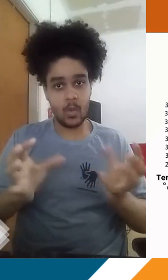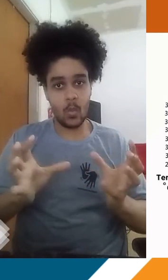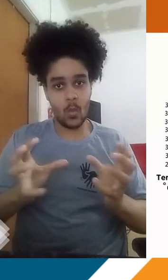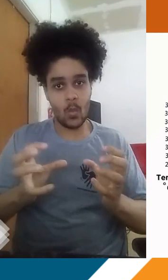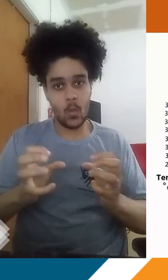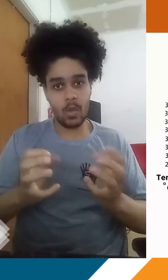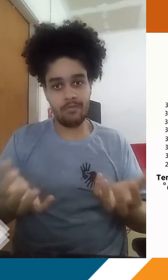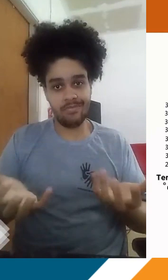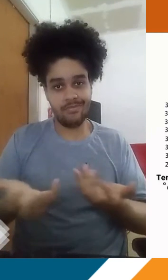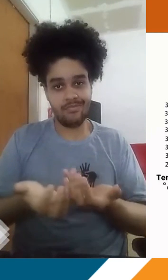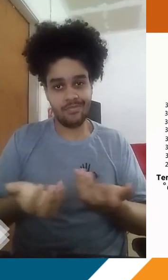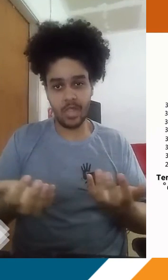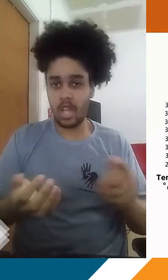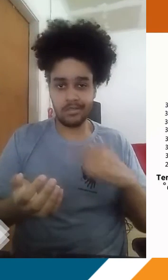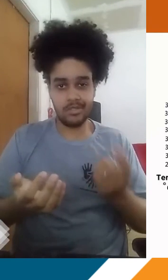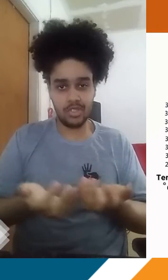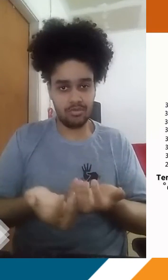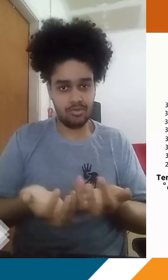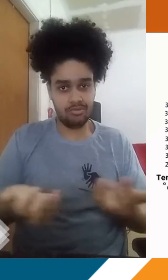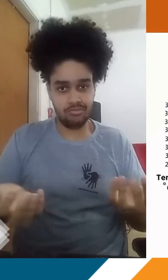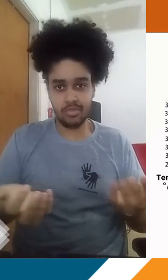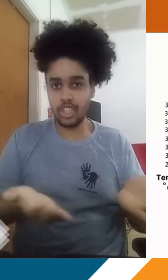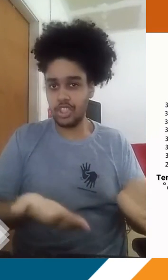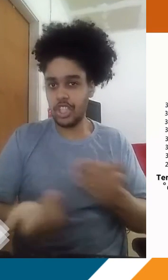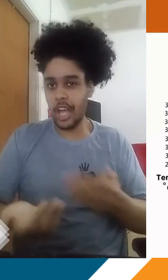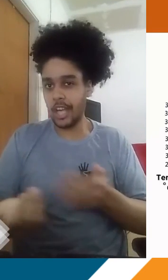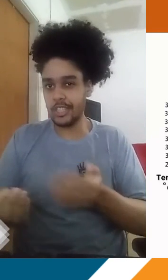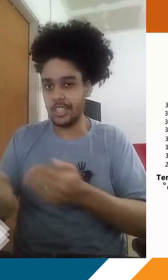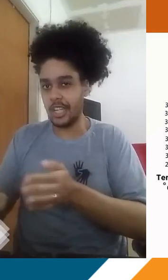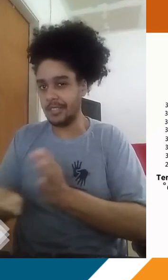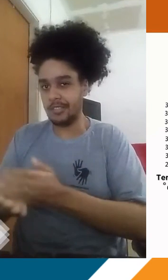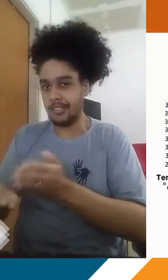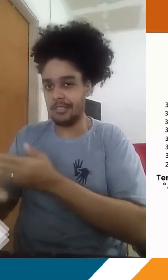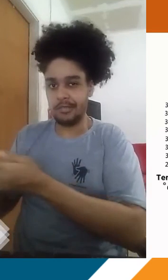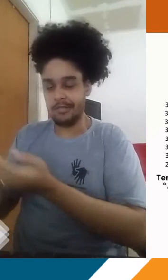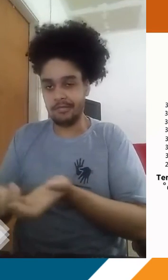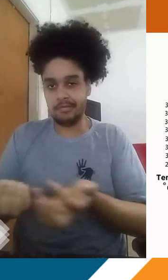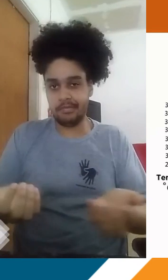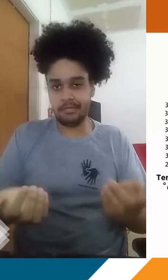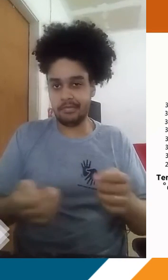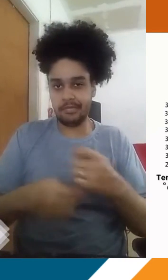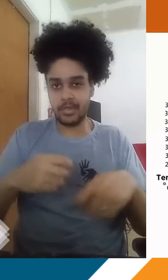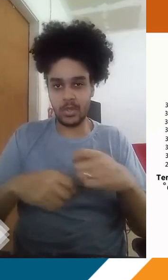associada a esses grandes centros urbanos. A gente remove a vegetação para a gente conseguir aproveitar mais